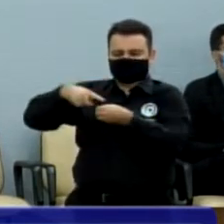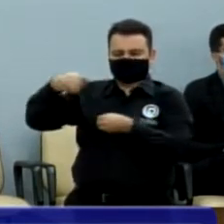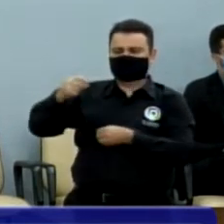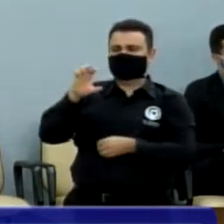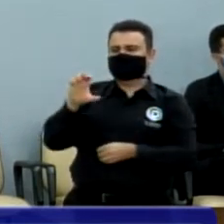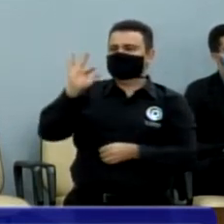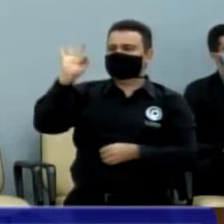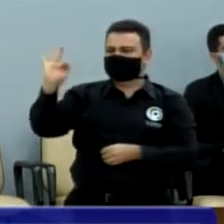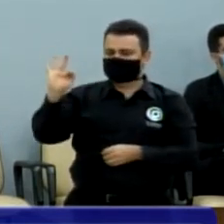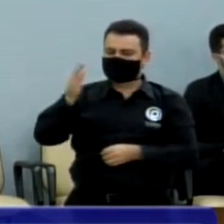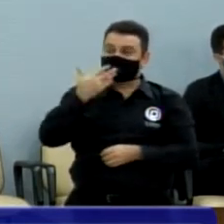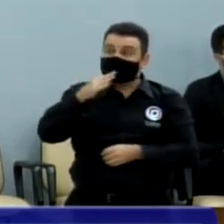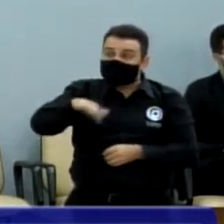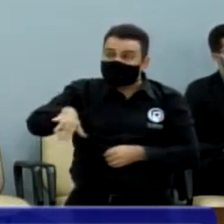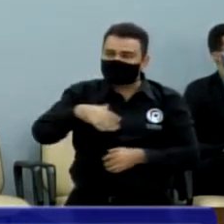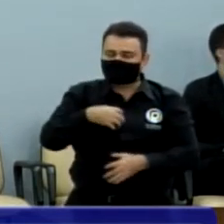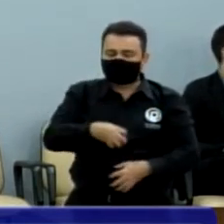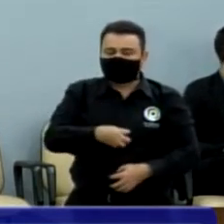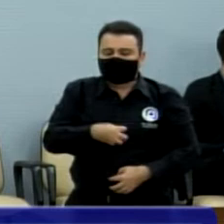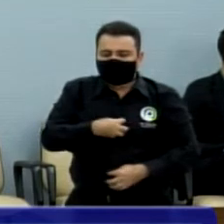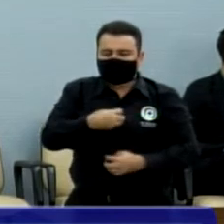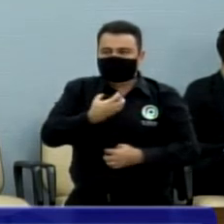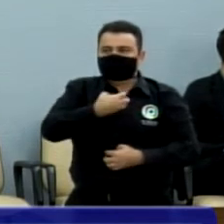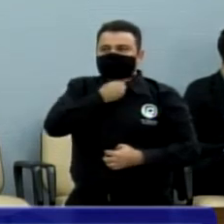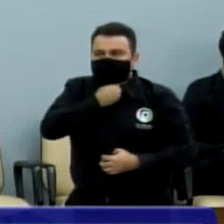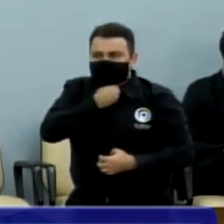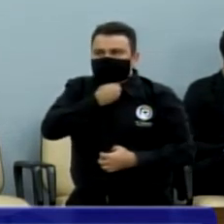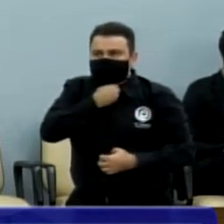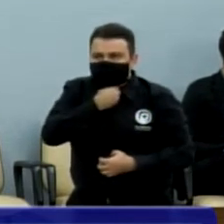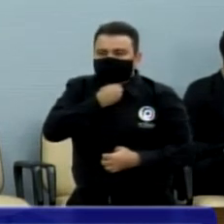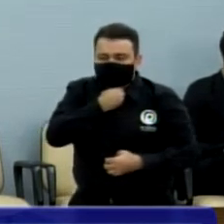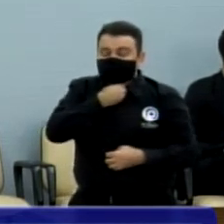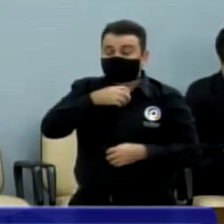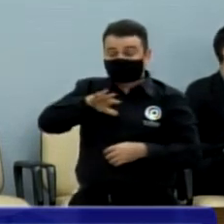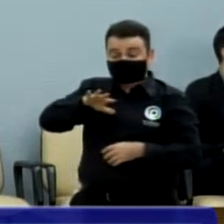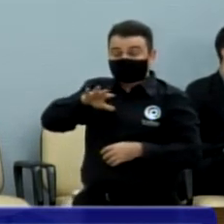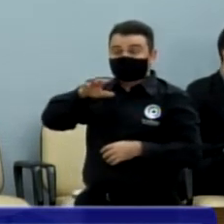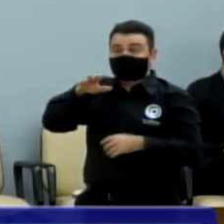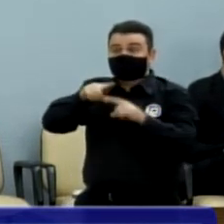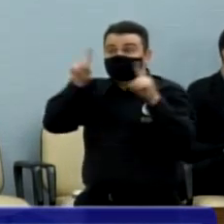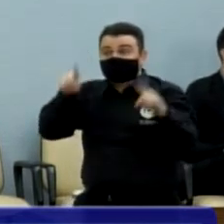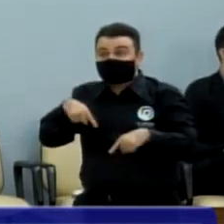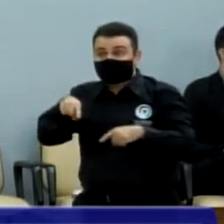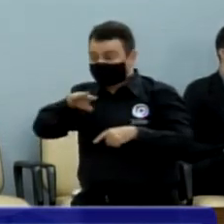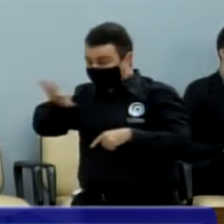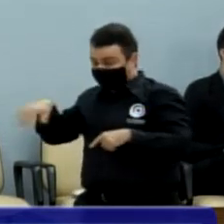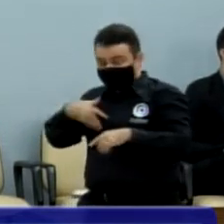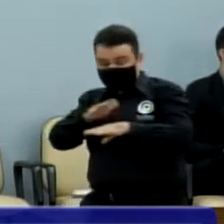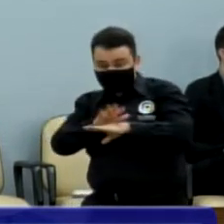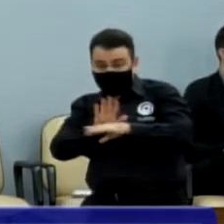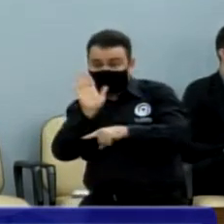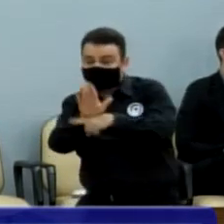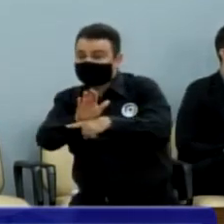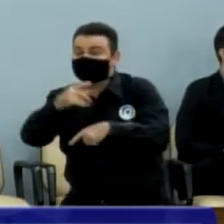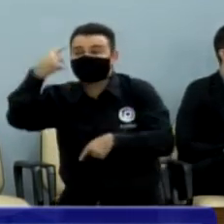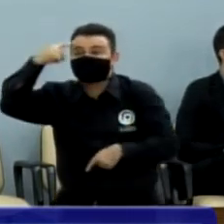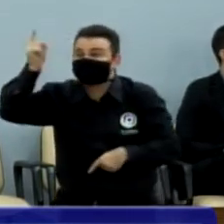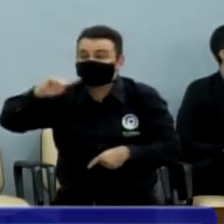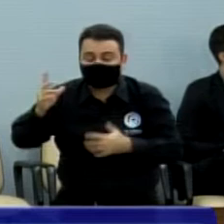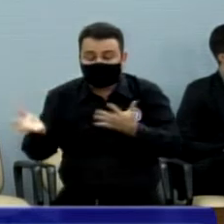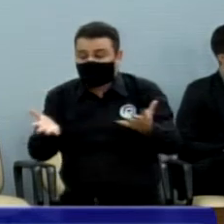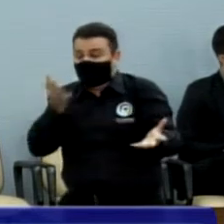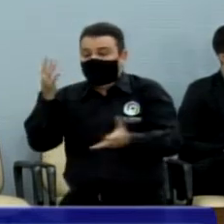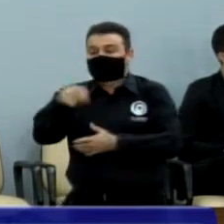faleceu por falta de preparo dos funcionários. Tinha uma unidade de saúde próxima, próxima, levava